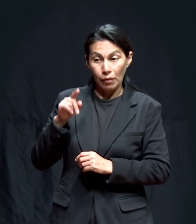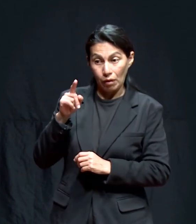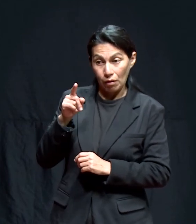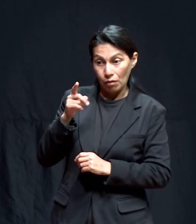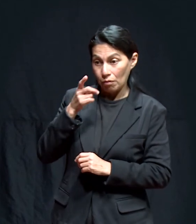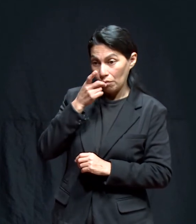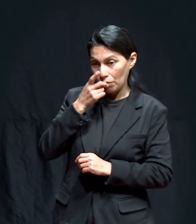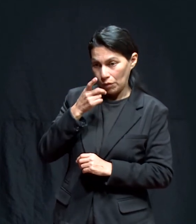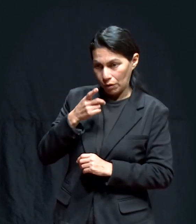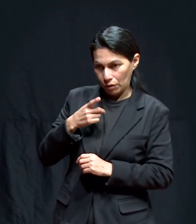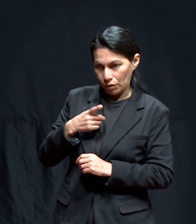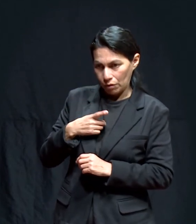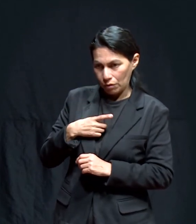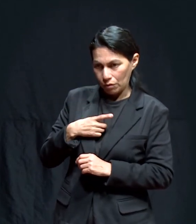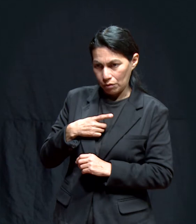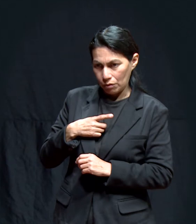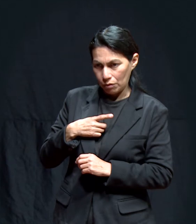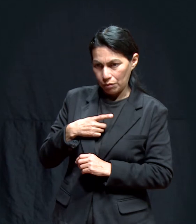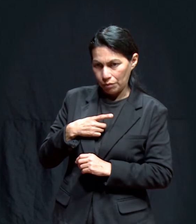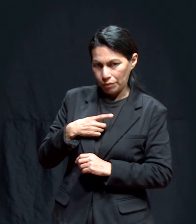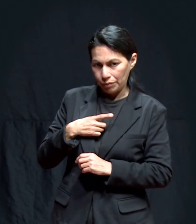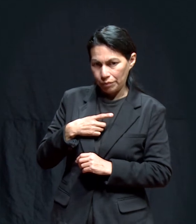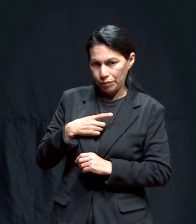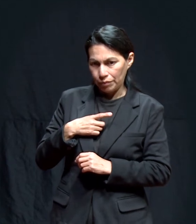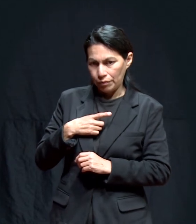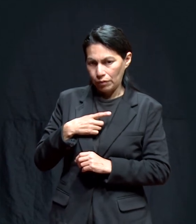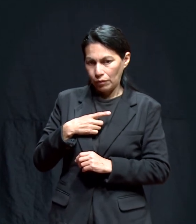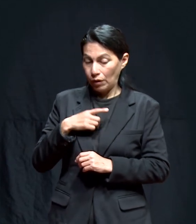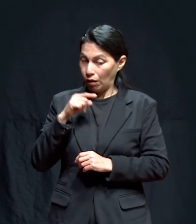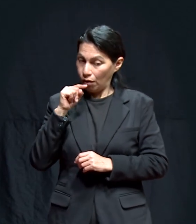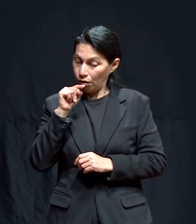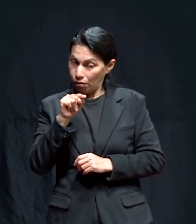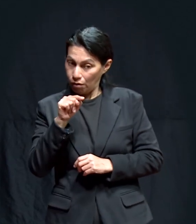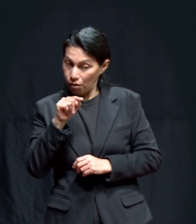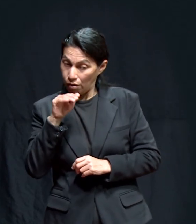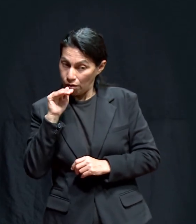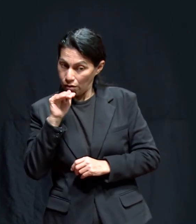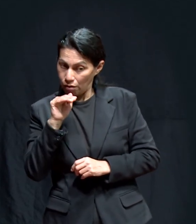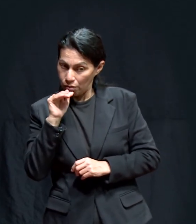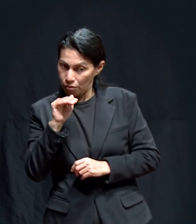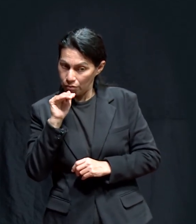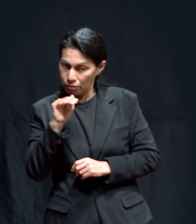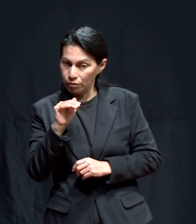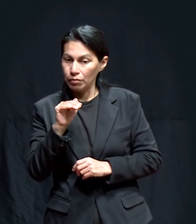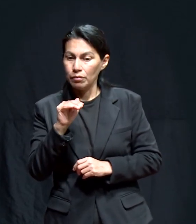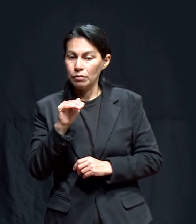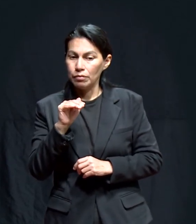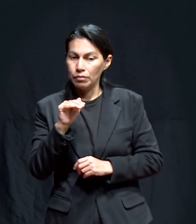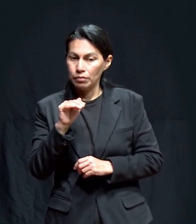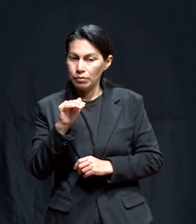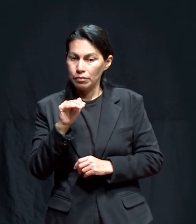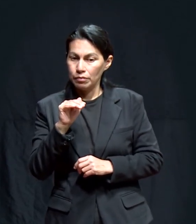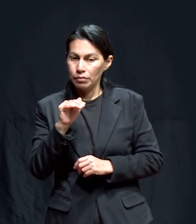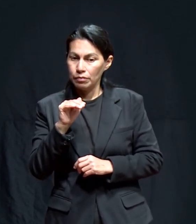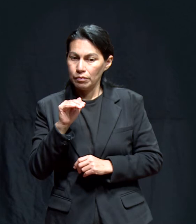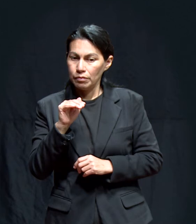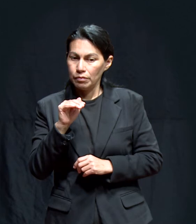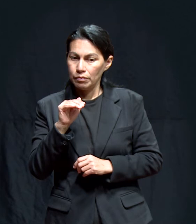Me dijo, sabe, la he llamado porque